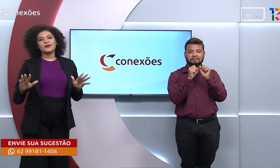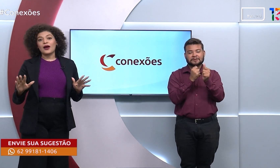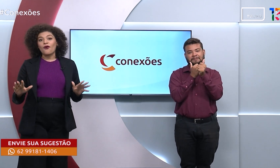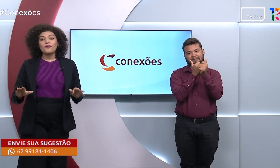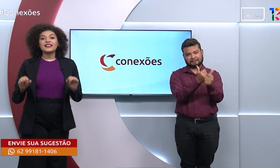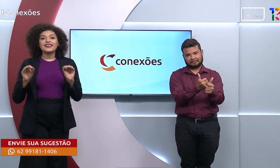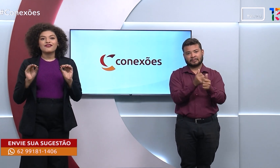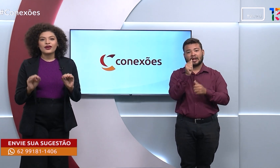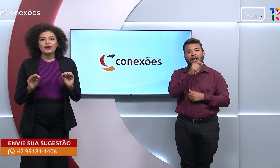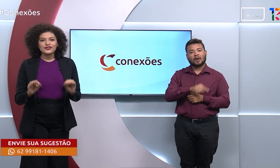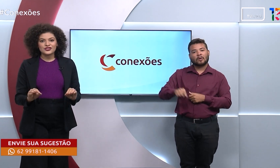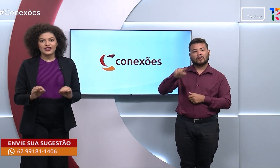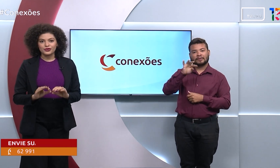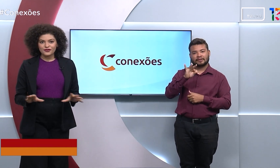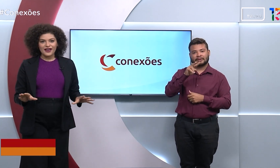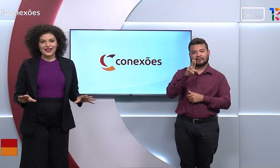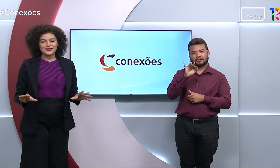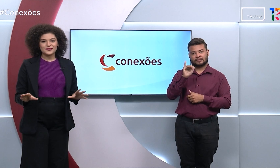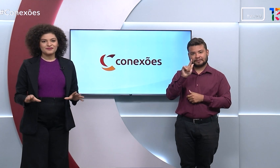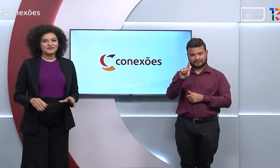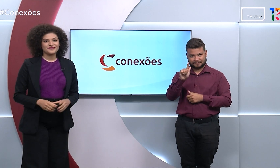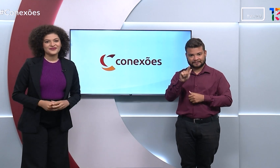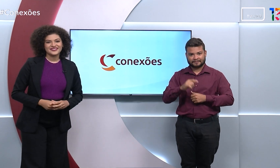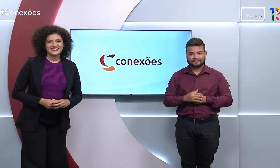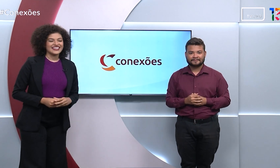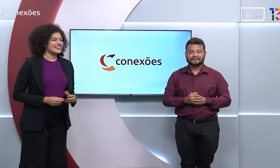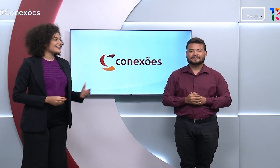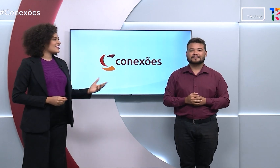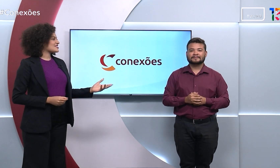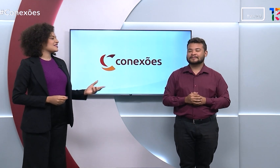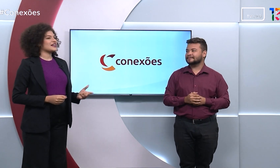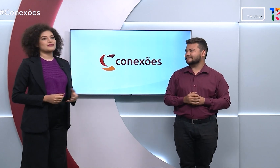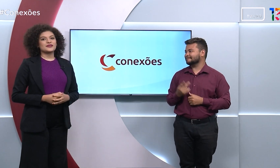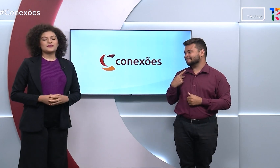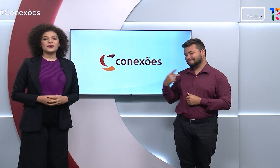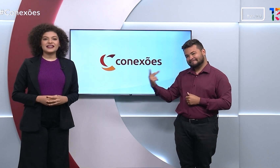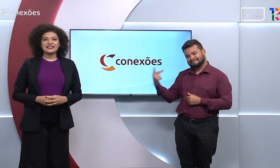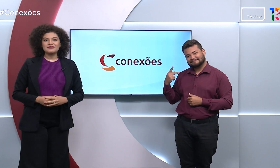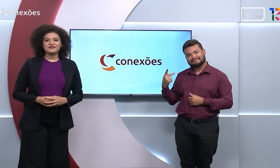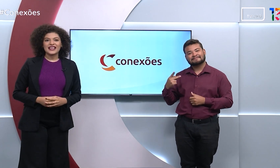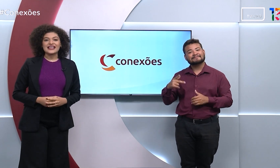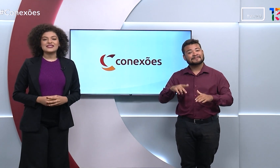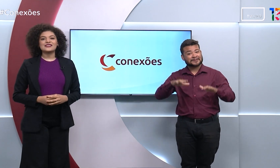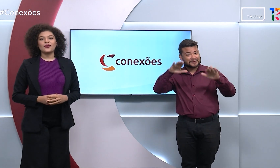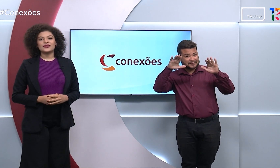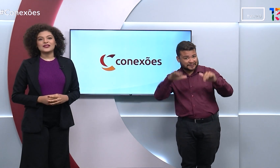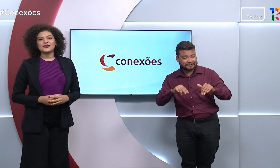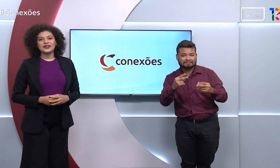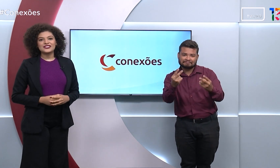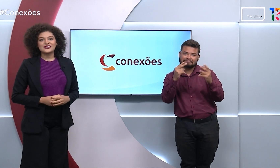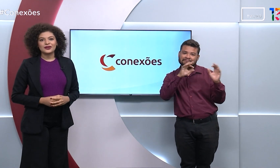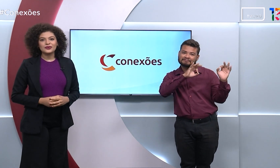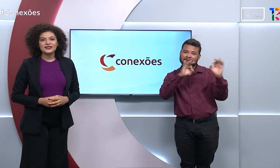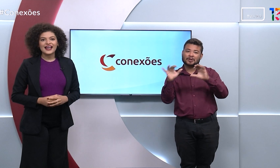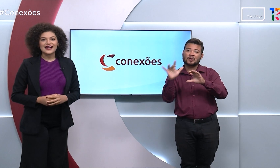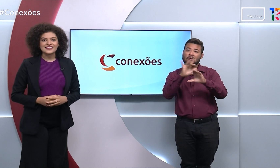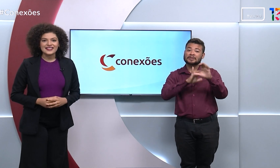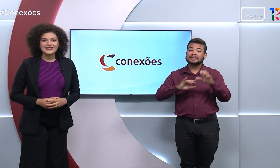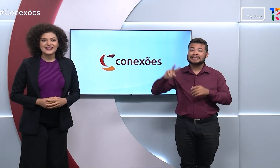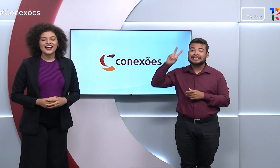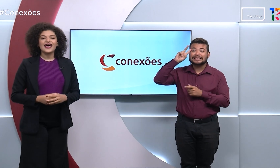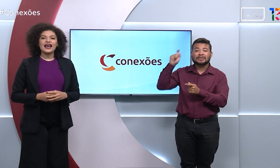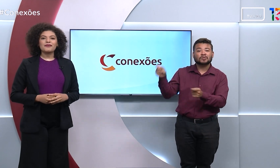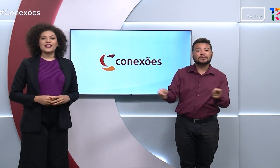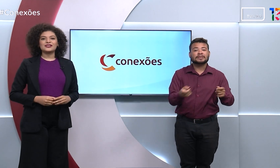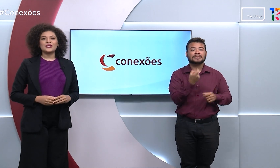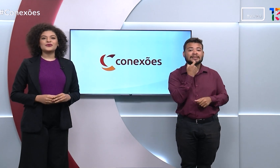procurar por arroba TVUFG. É muito fácil. Nós ficamos por aqui. Assista ao Conexões de segunda a